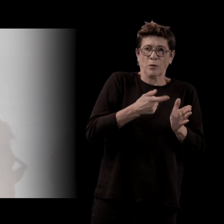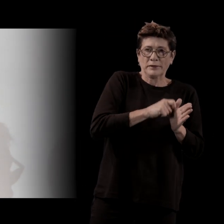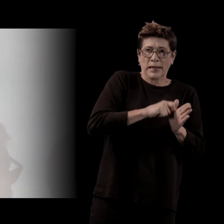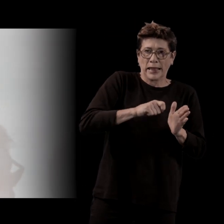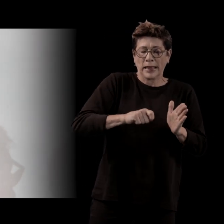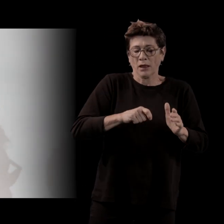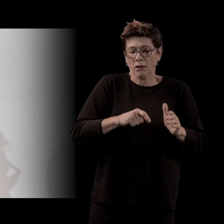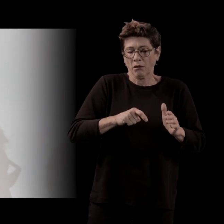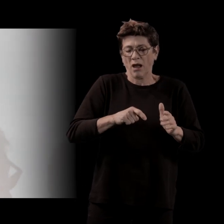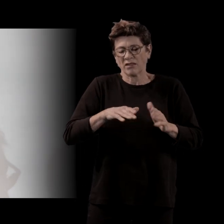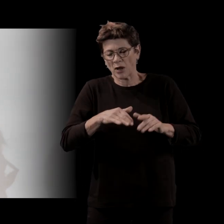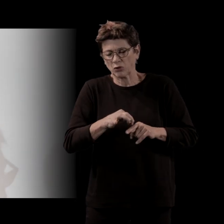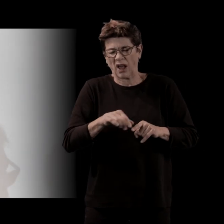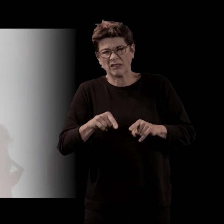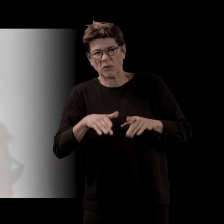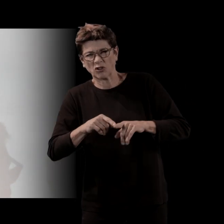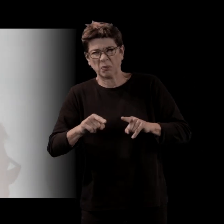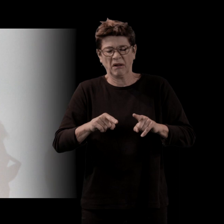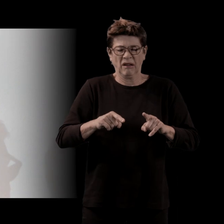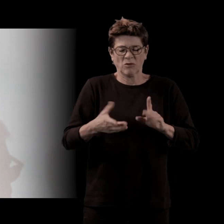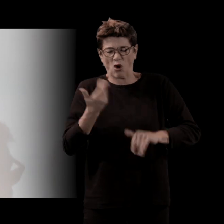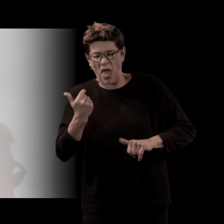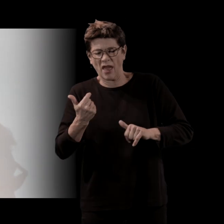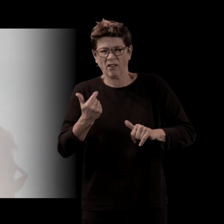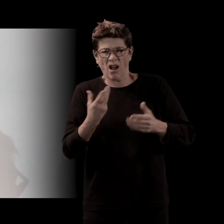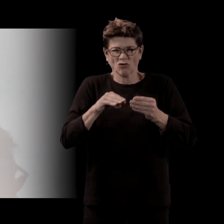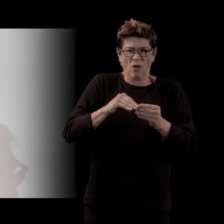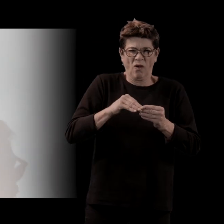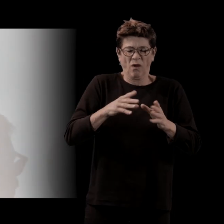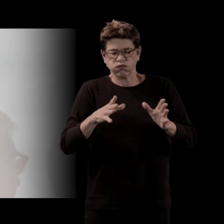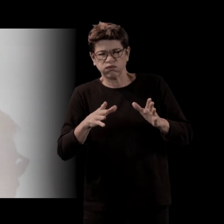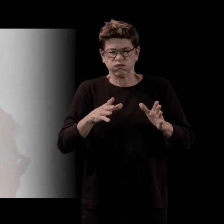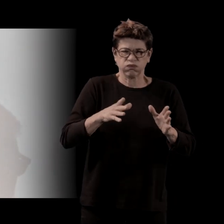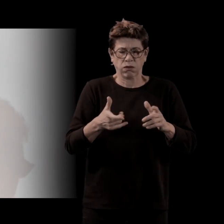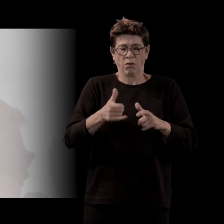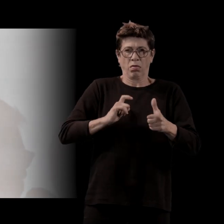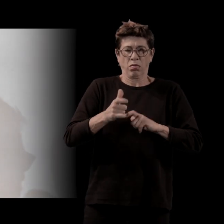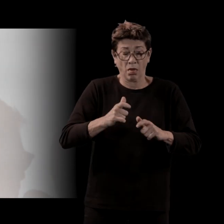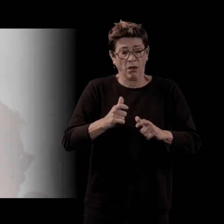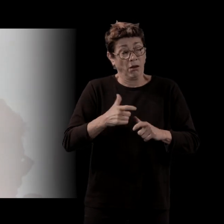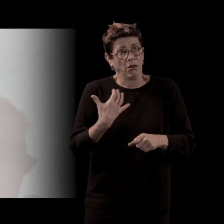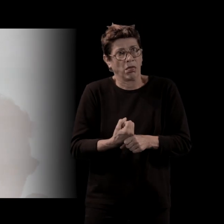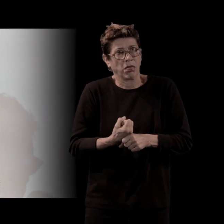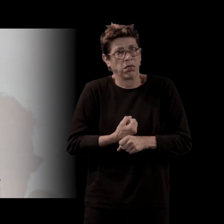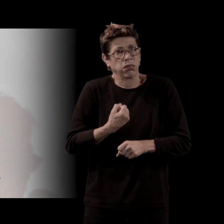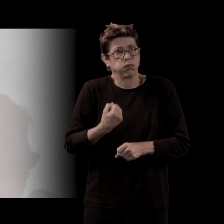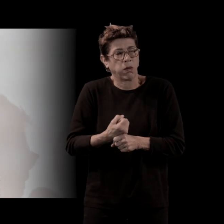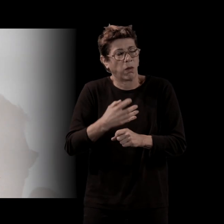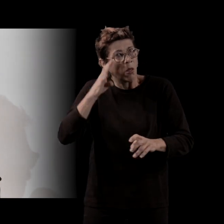marchent d'autre part. On élague, on tend. C'est un travail de chien en fait. Et jusqu'au bout, on a quand même assez la